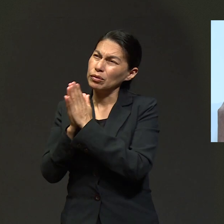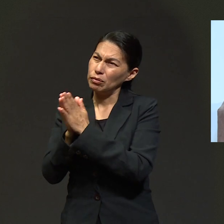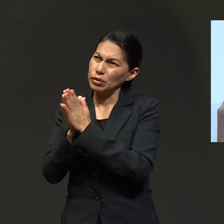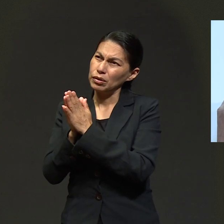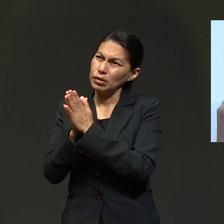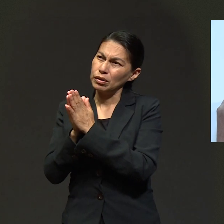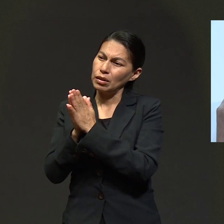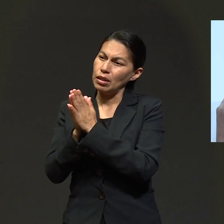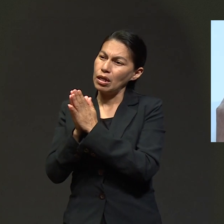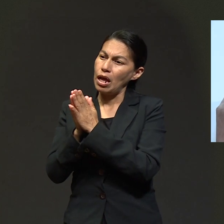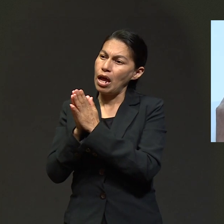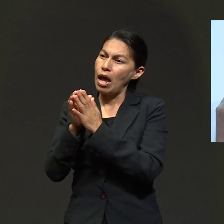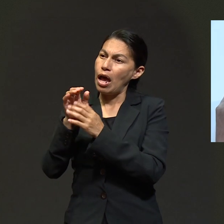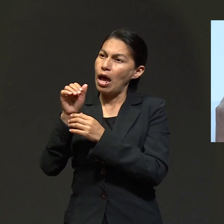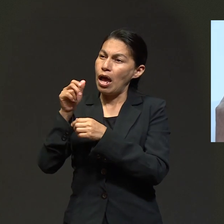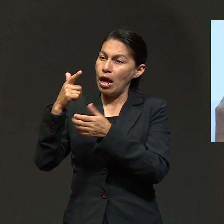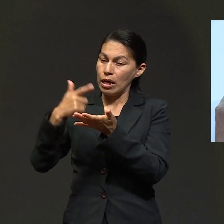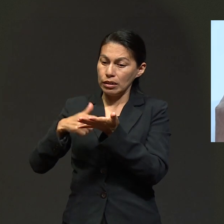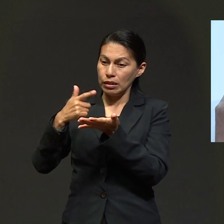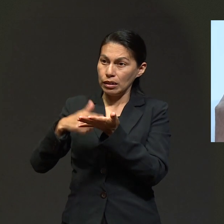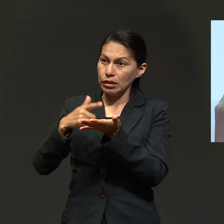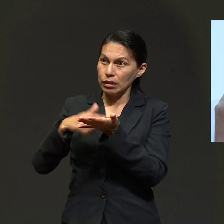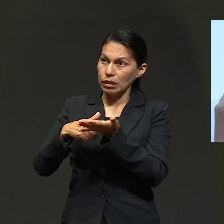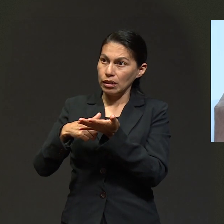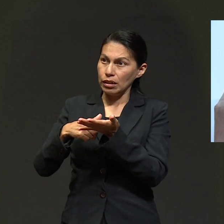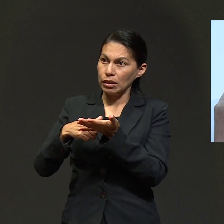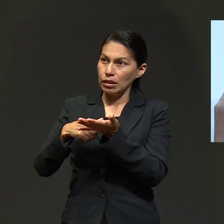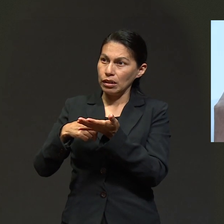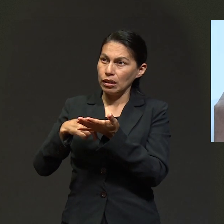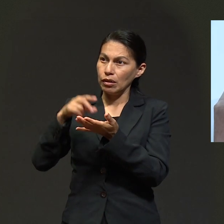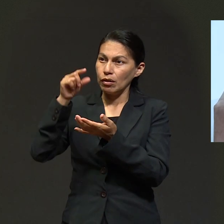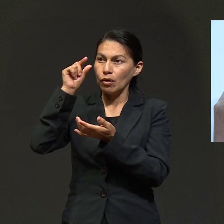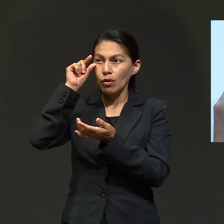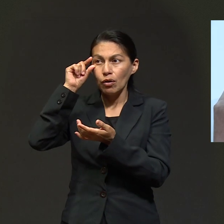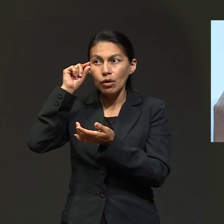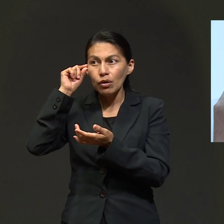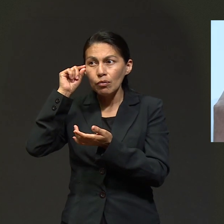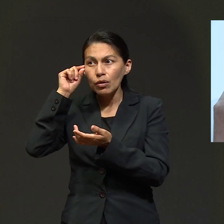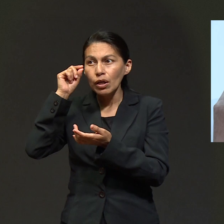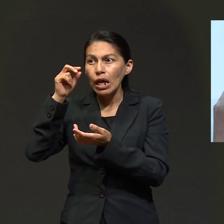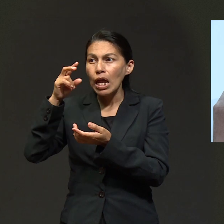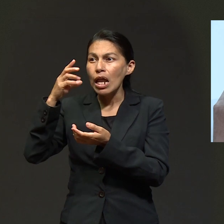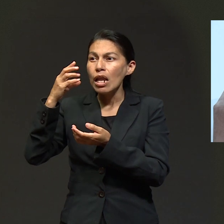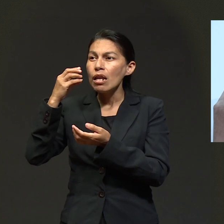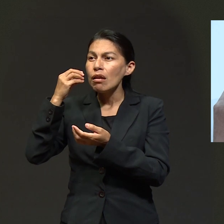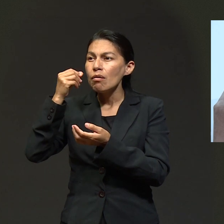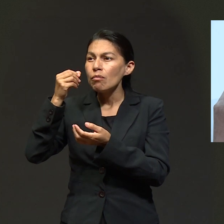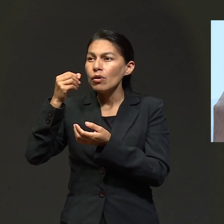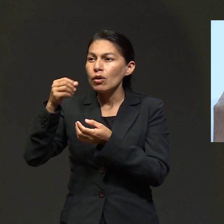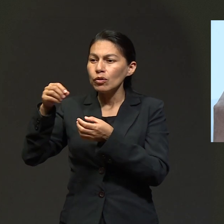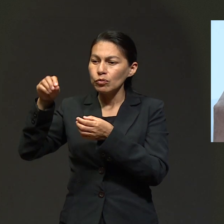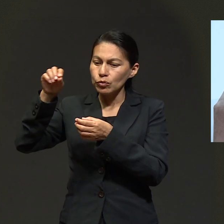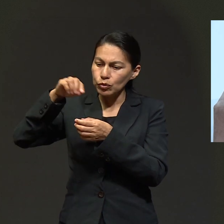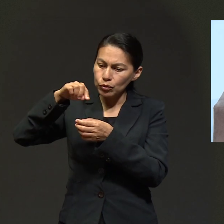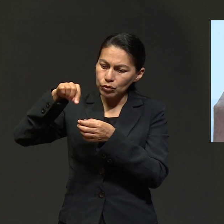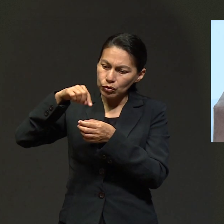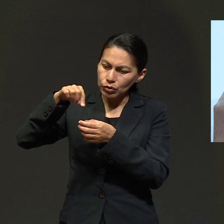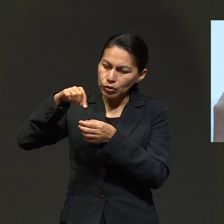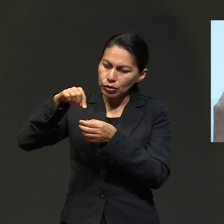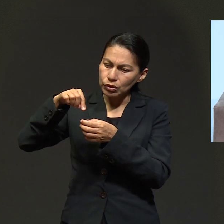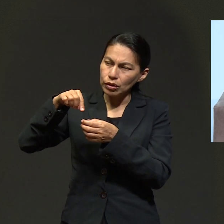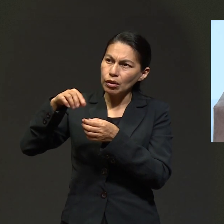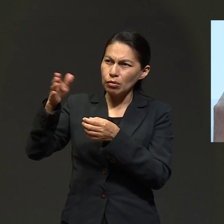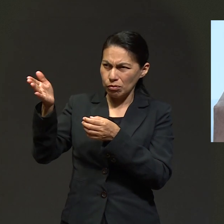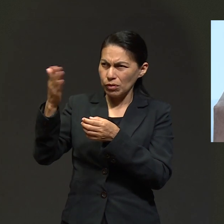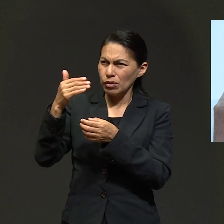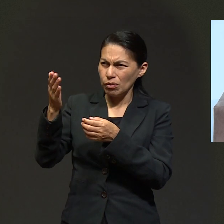le pedí a mis hijos, prepárenme un vasito de aceite de olivo y les prohiben una gotita de limón y